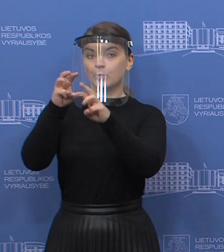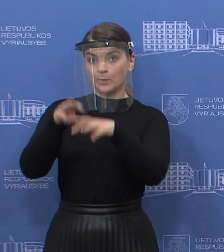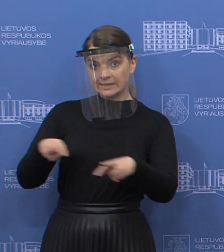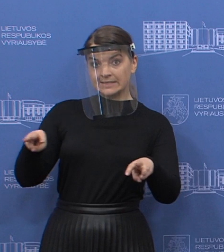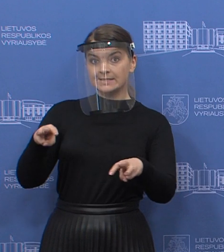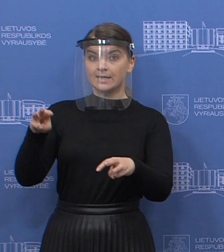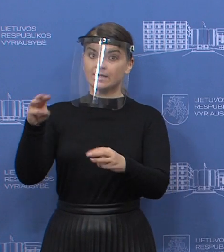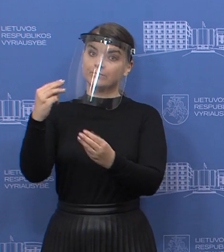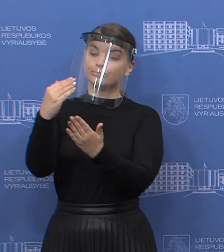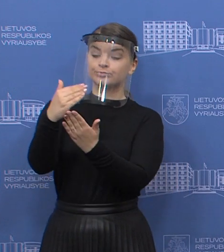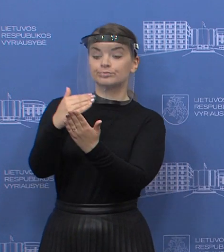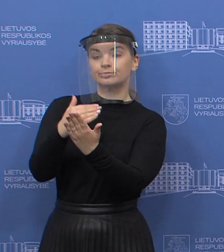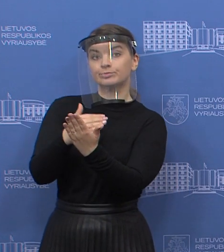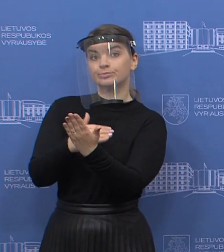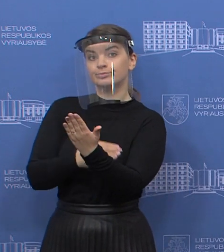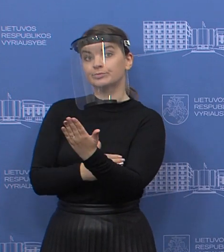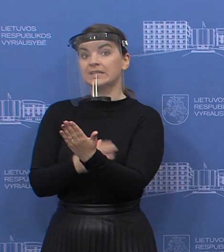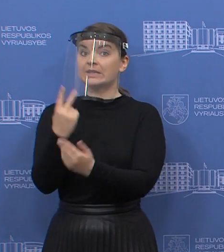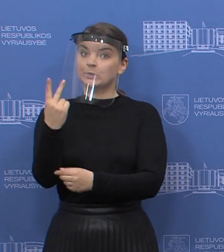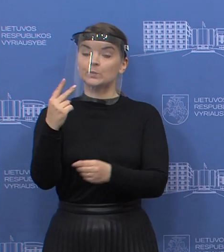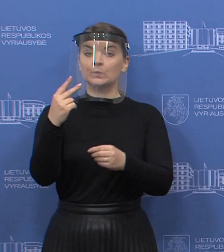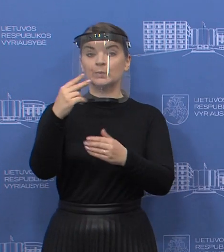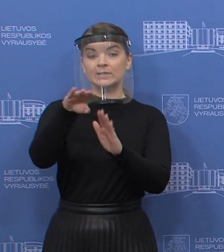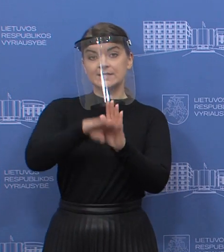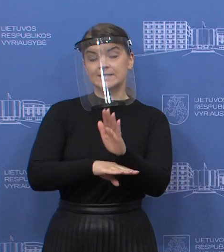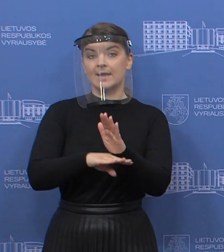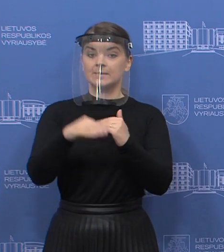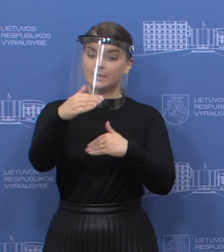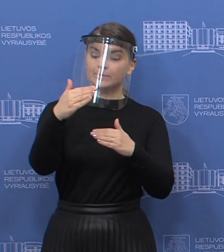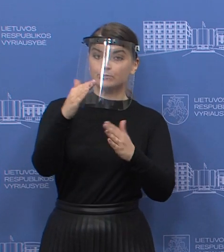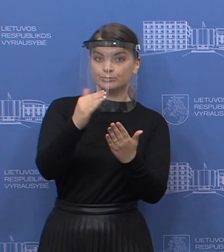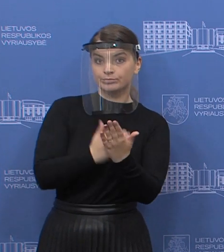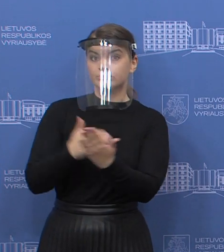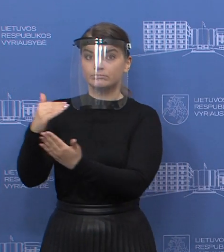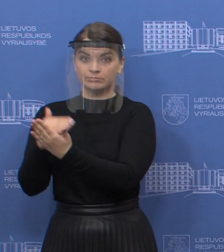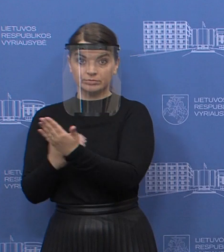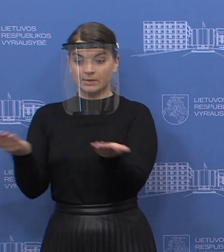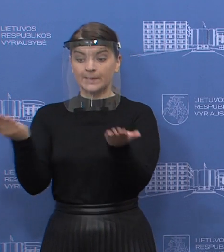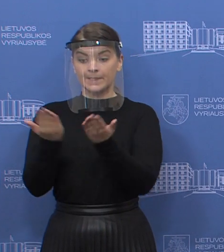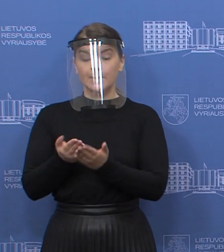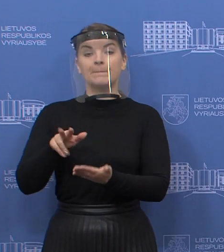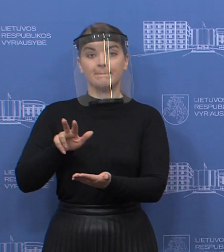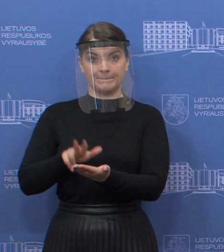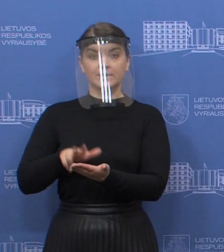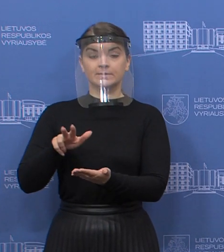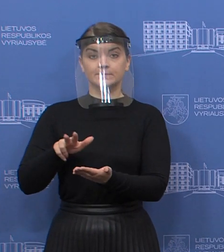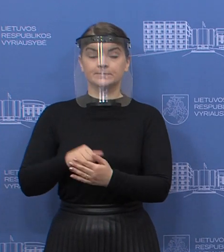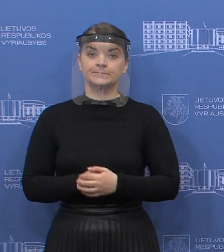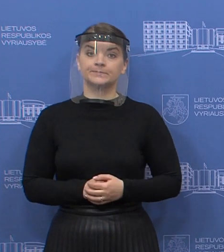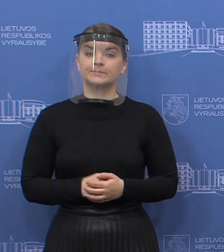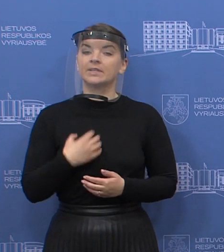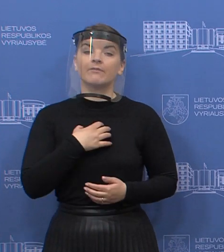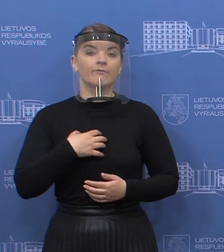parengtiems dviejų įstatymų paketams. Tai esminis dalykas matyti, arba